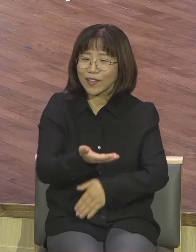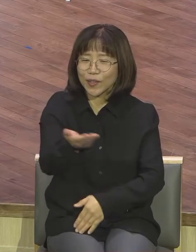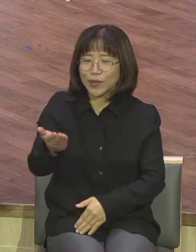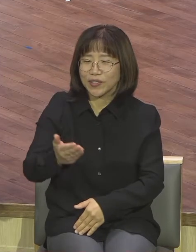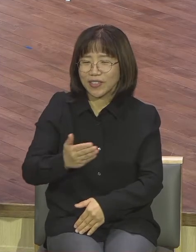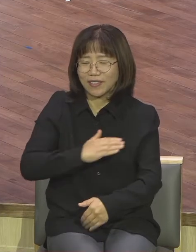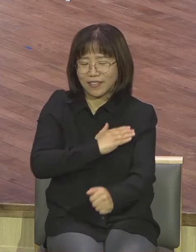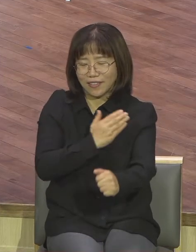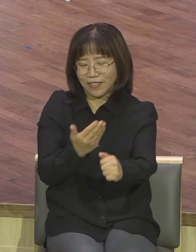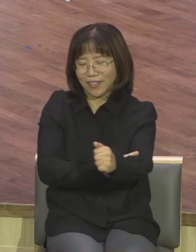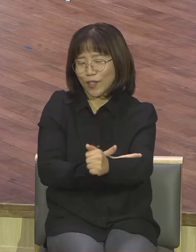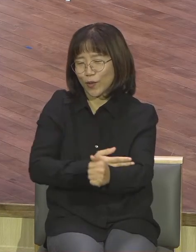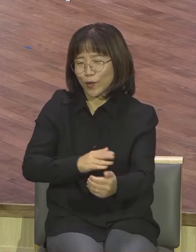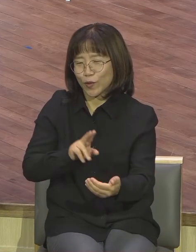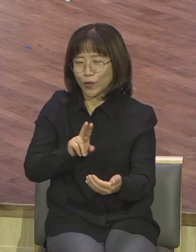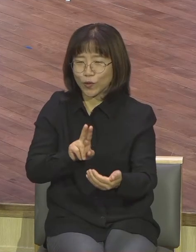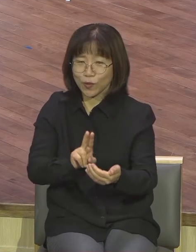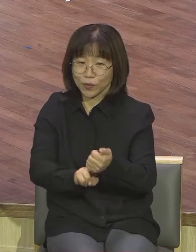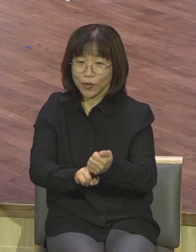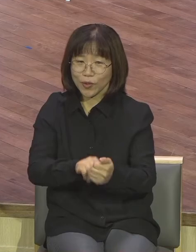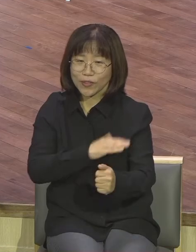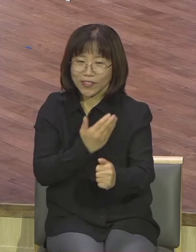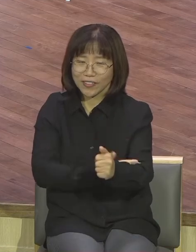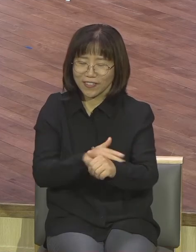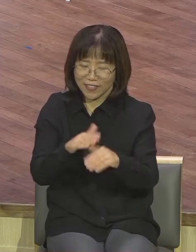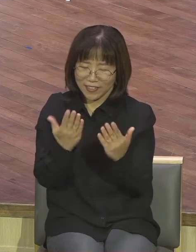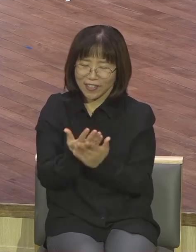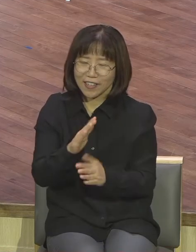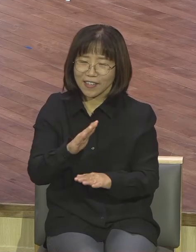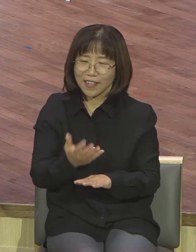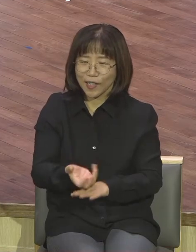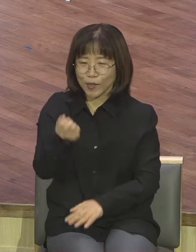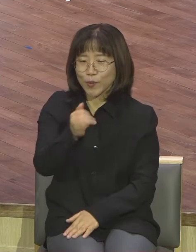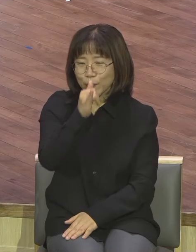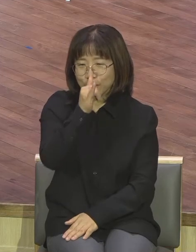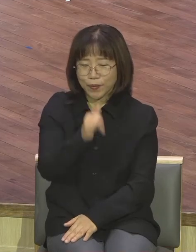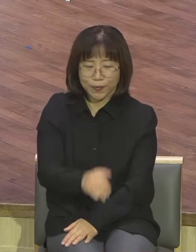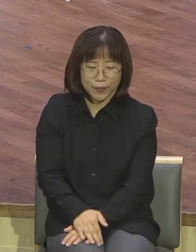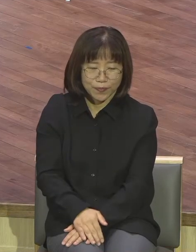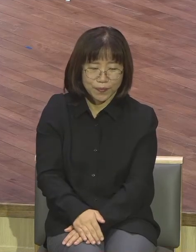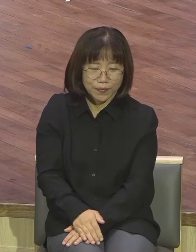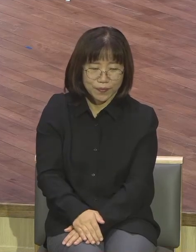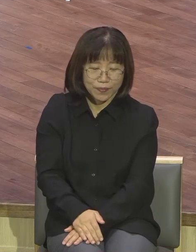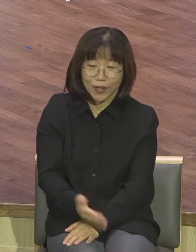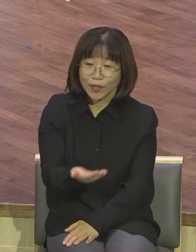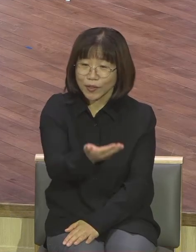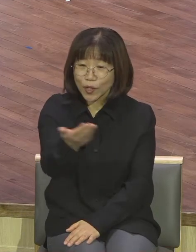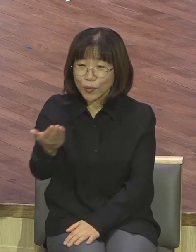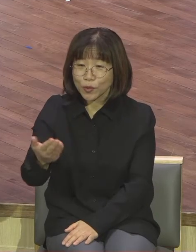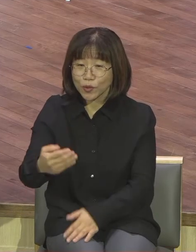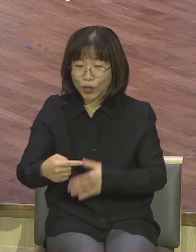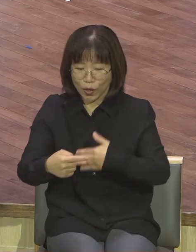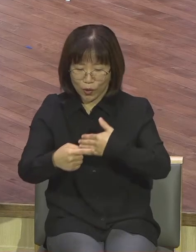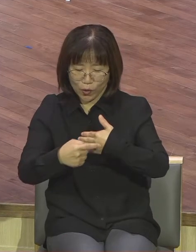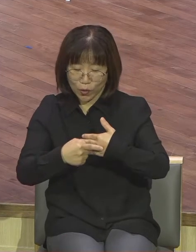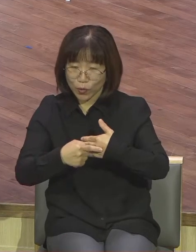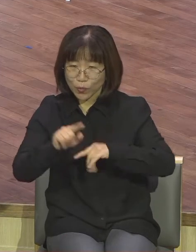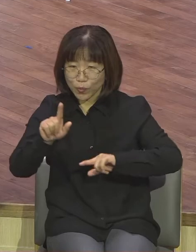이거 마음만 받는 게 다 들어있어요 여러분 둘이 보이는 것은 드러난 것은 빙산의 일각이에요 그런데 그걸